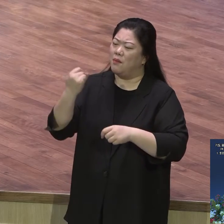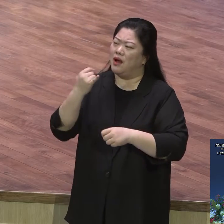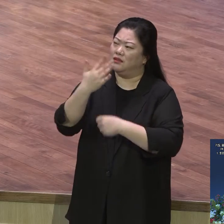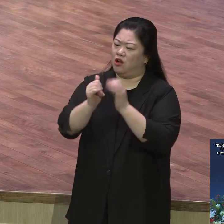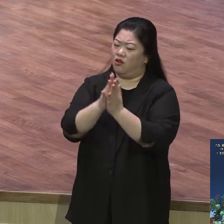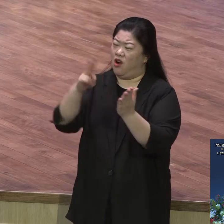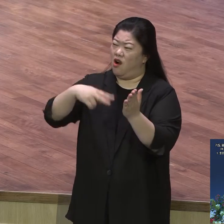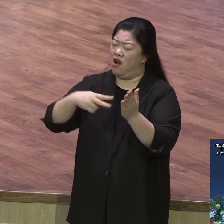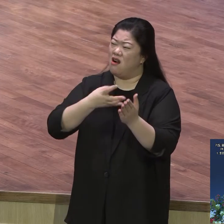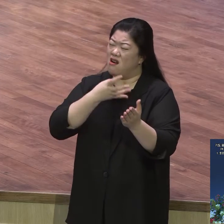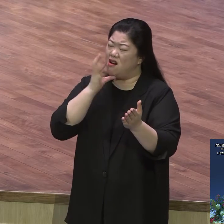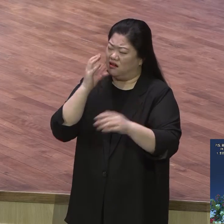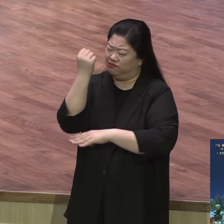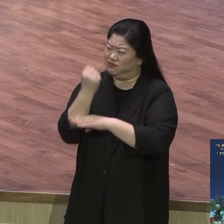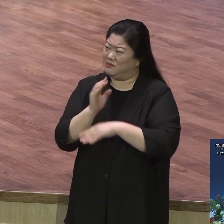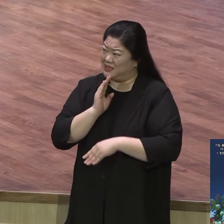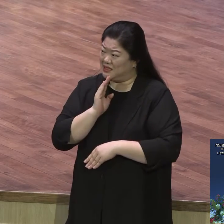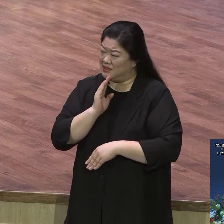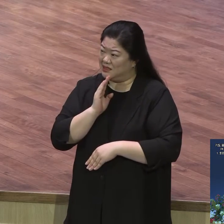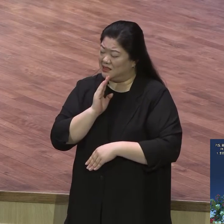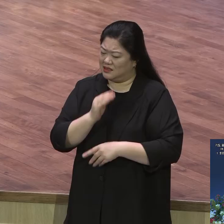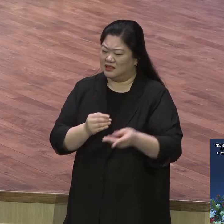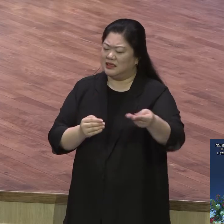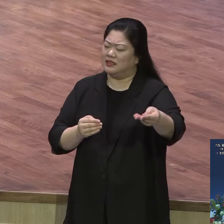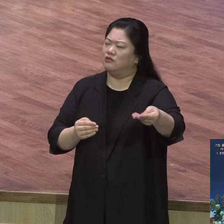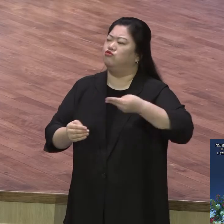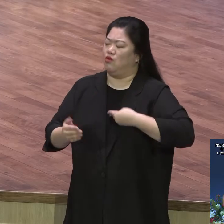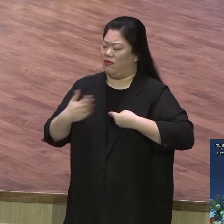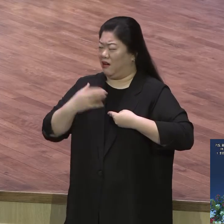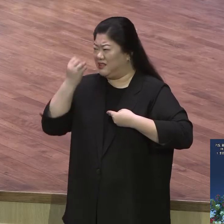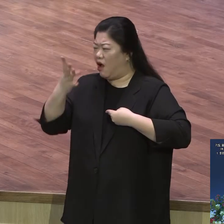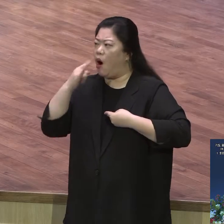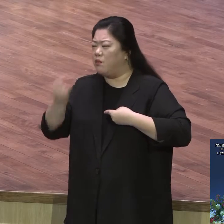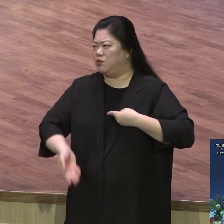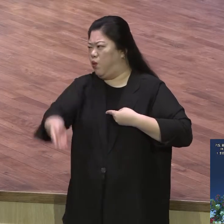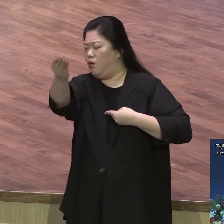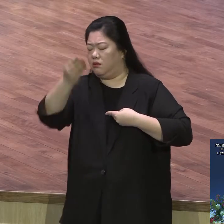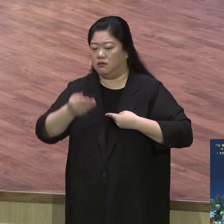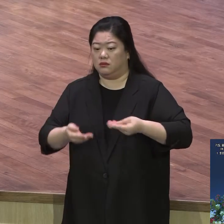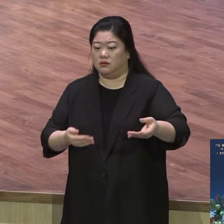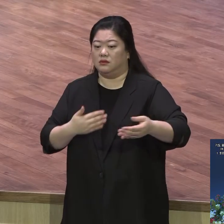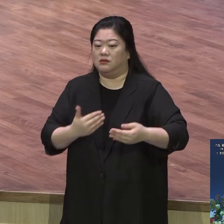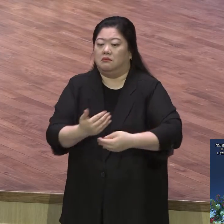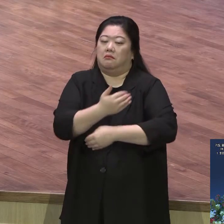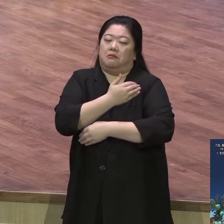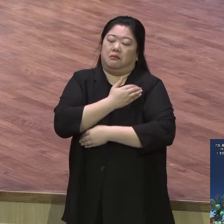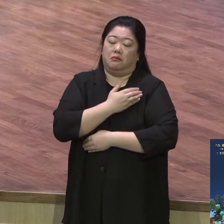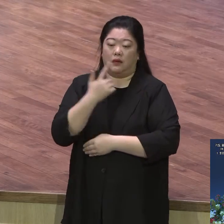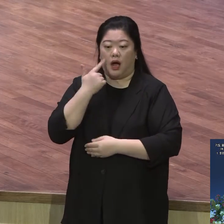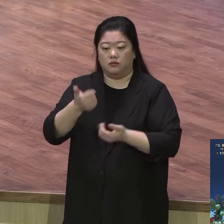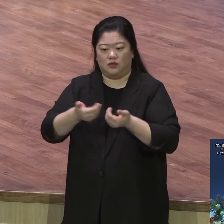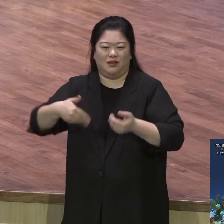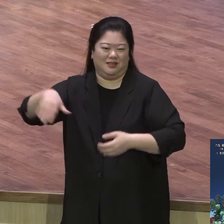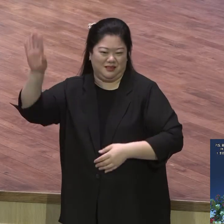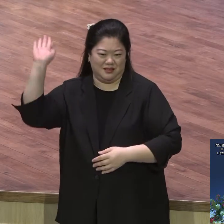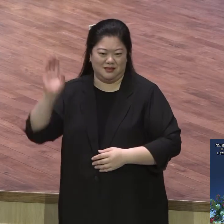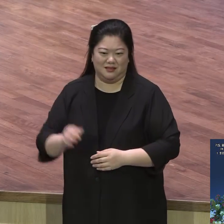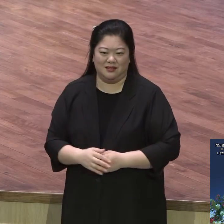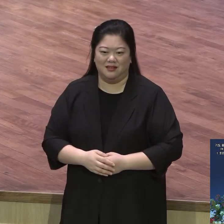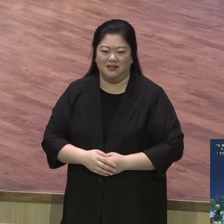그거를 품에 안고 천국 왔다니까 다른 거 아무것도 한마디도 안 했어 사랑한다 뭐